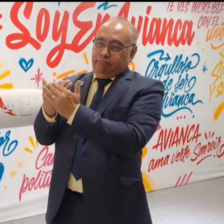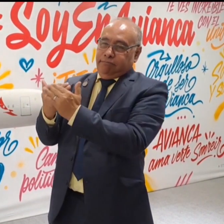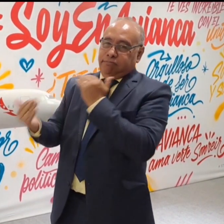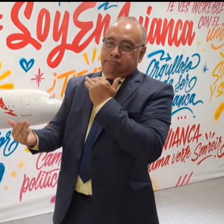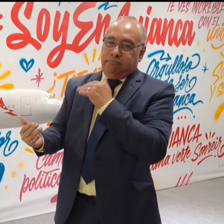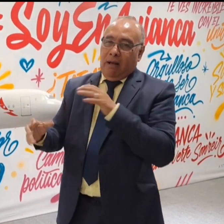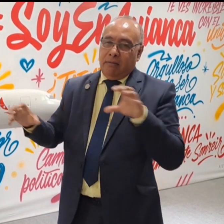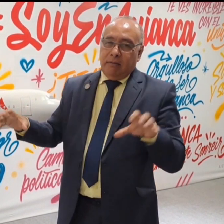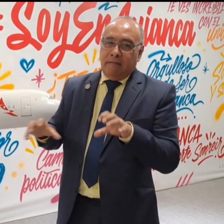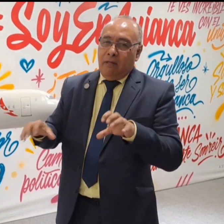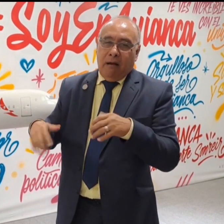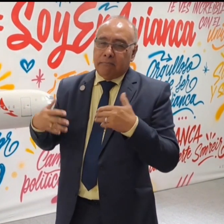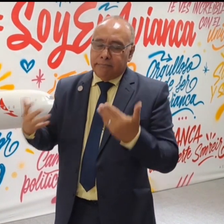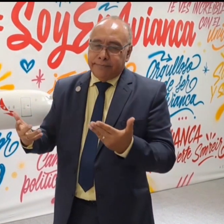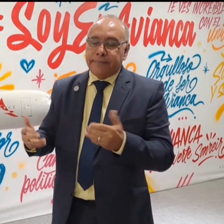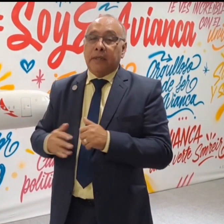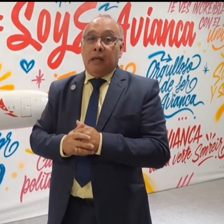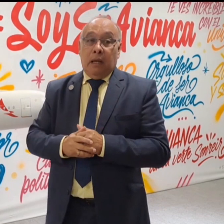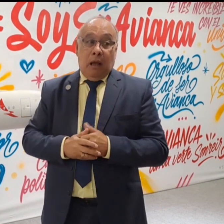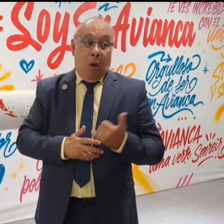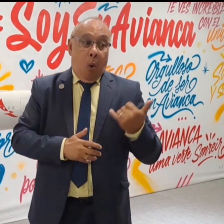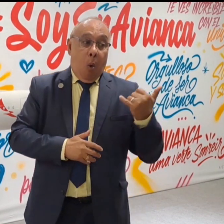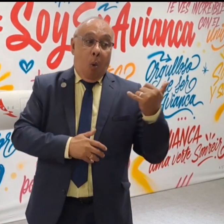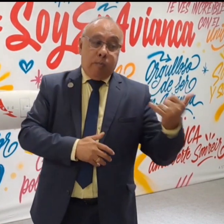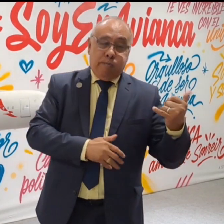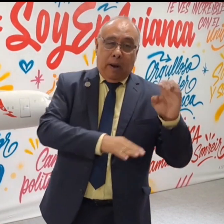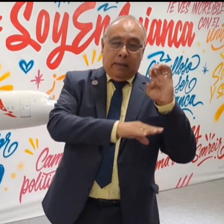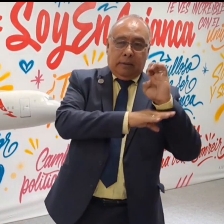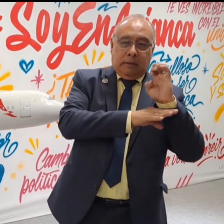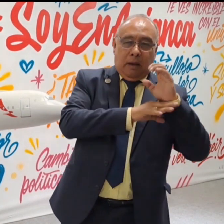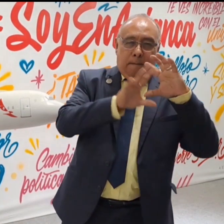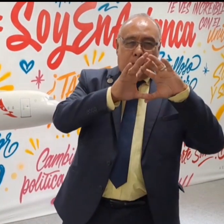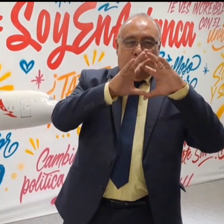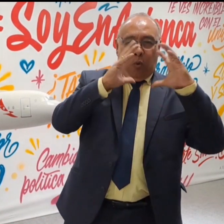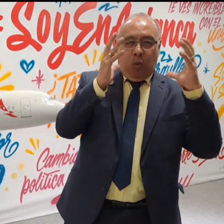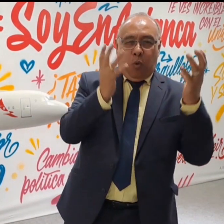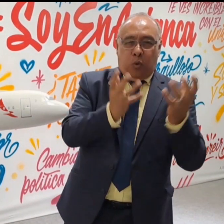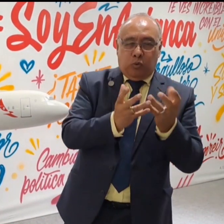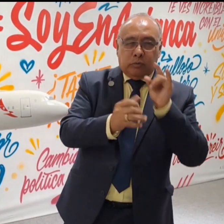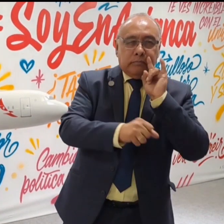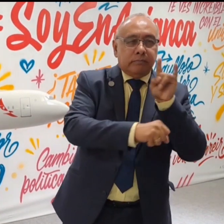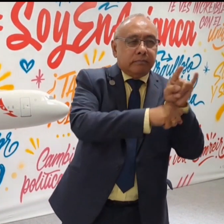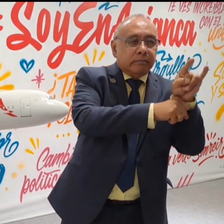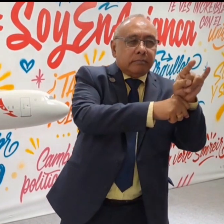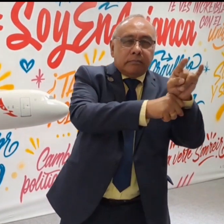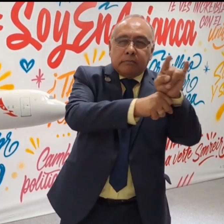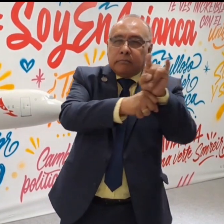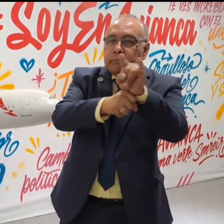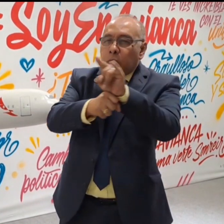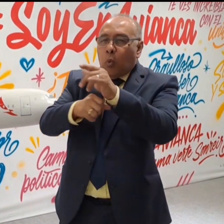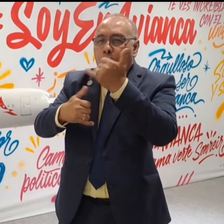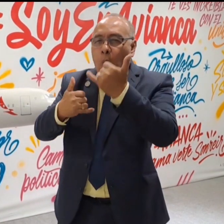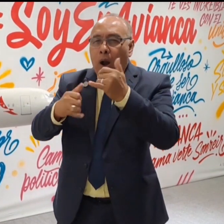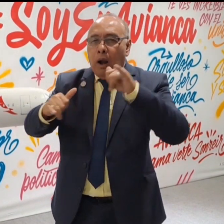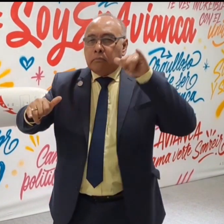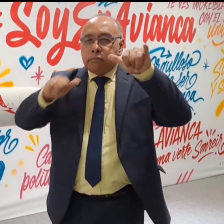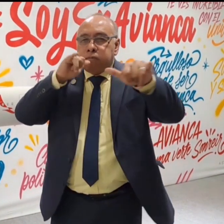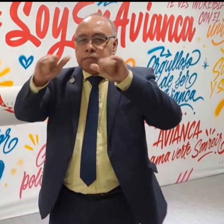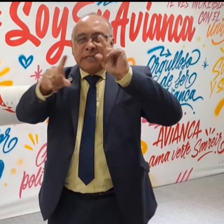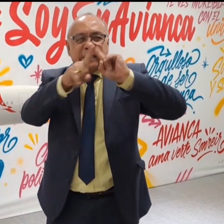actividad. Resulta que hay una entidad que se encarga de supervisar los vuelos que van alrededor del mundo y en